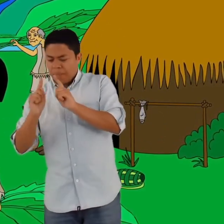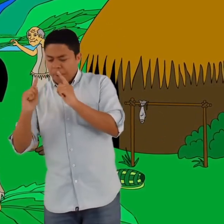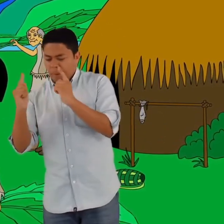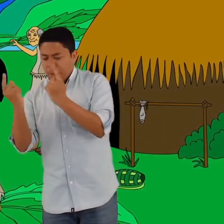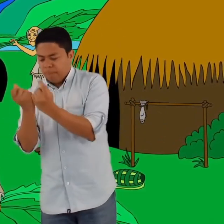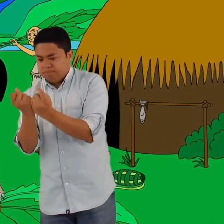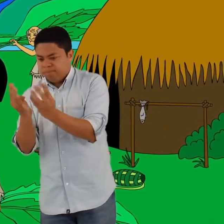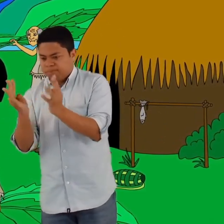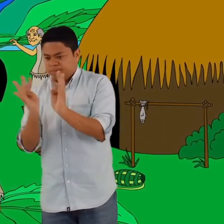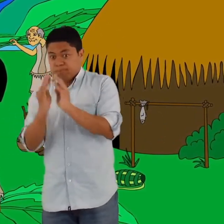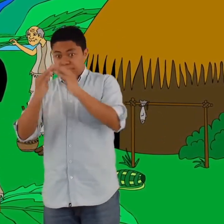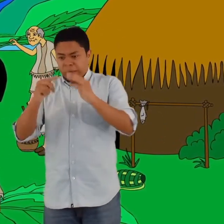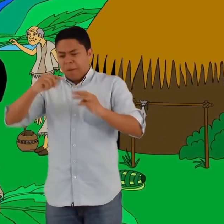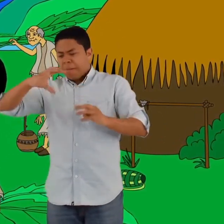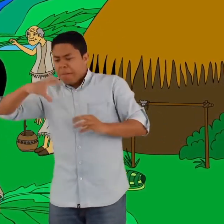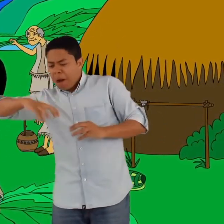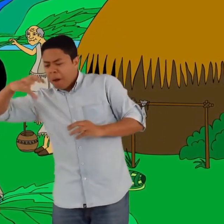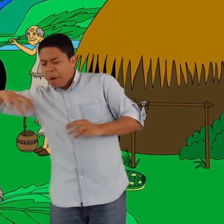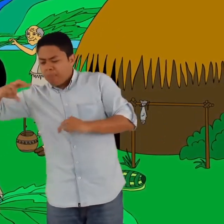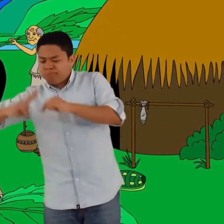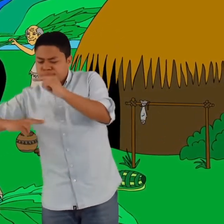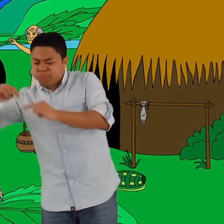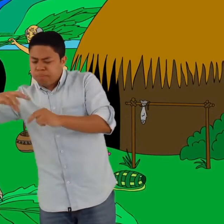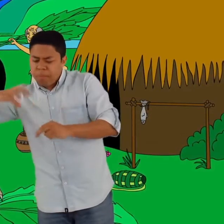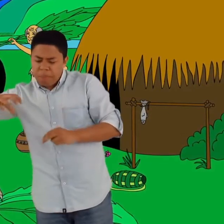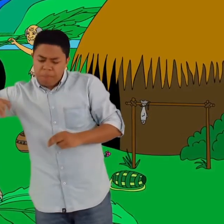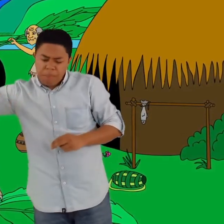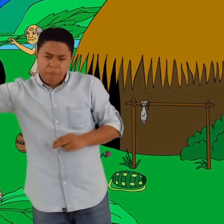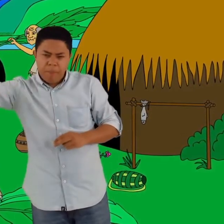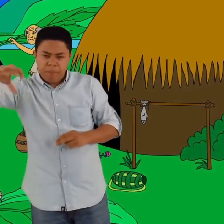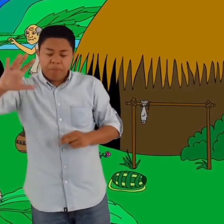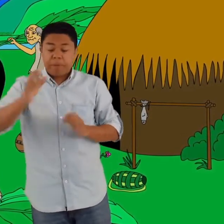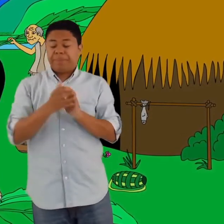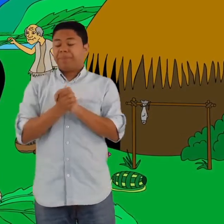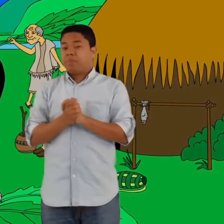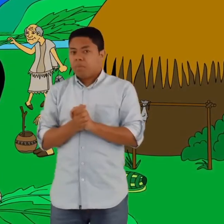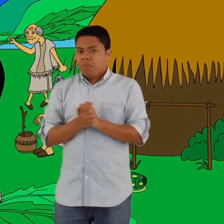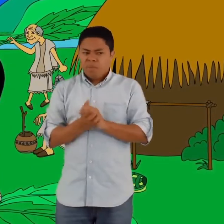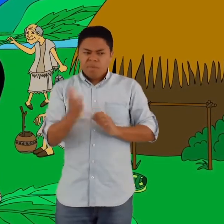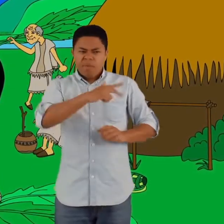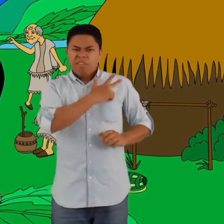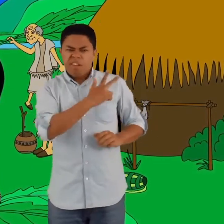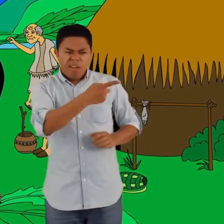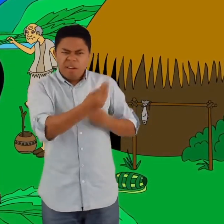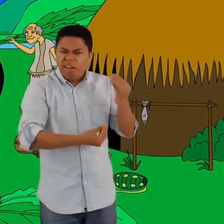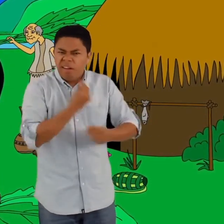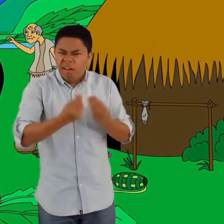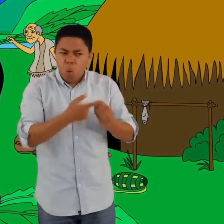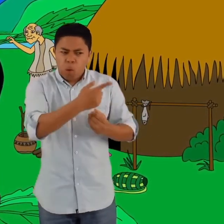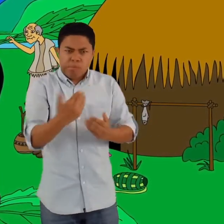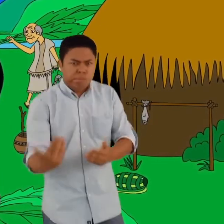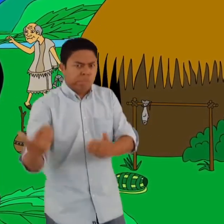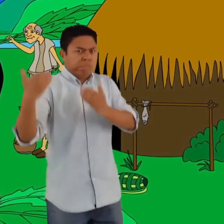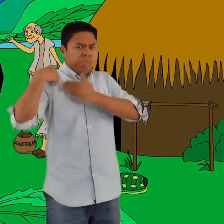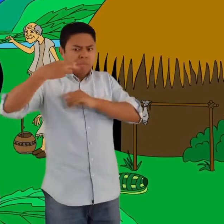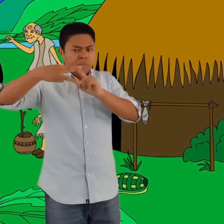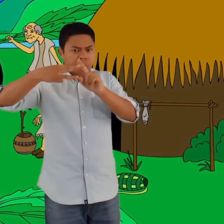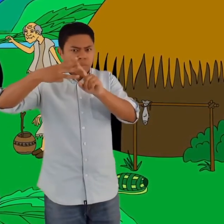arriba ramas para formar el techo. Este mismo estilo de vivienda lo hicieron varias veces hasta formar una